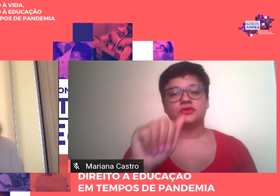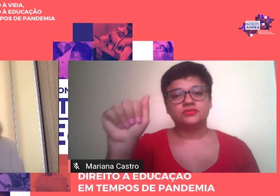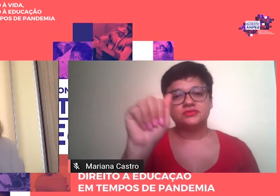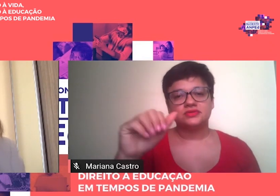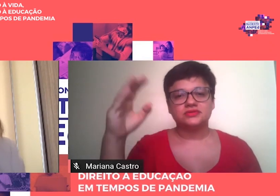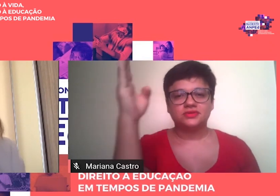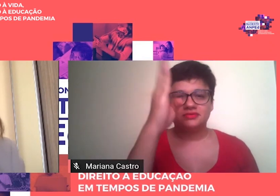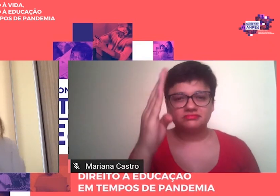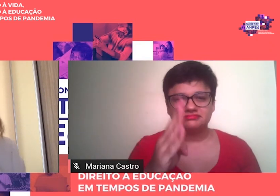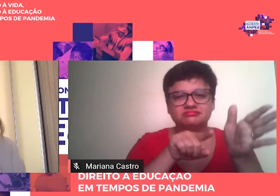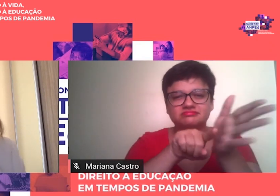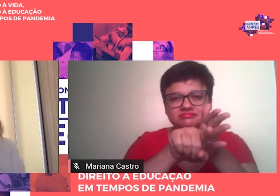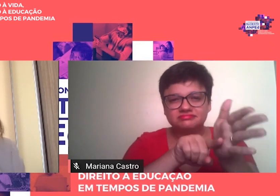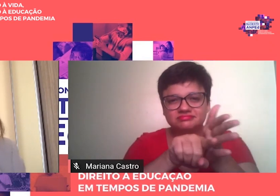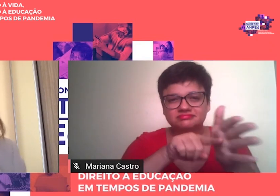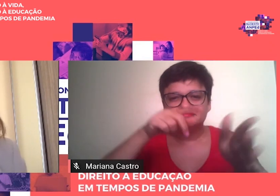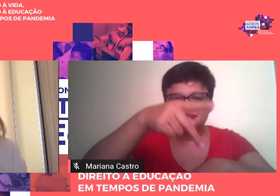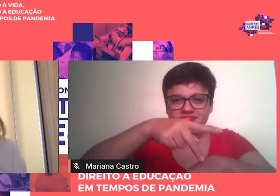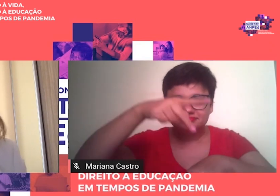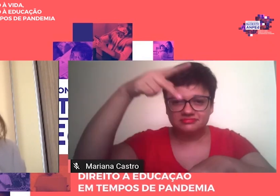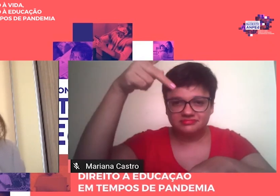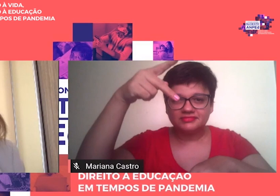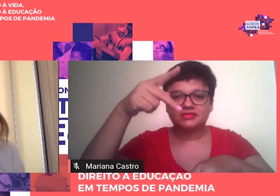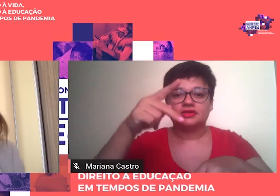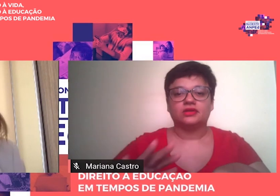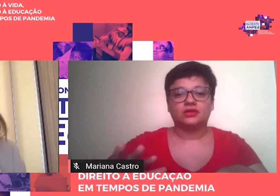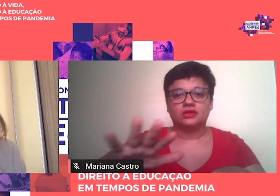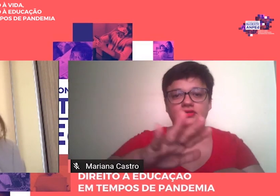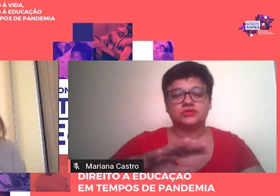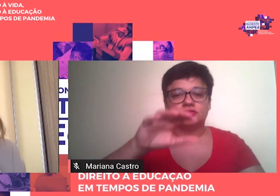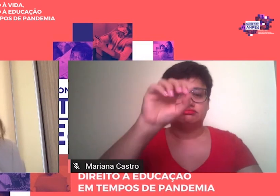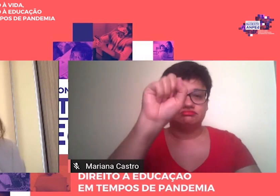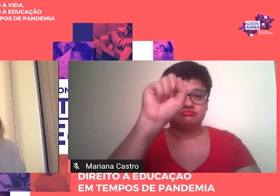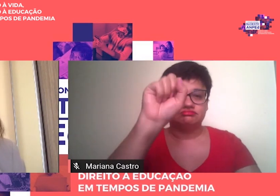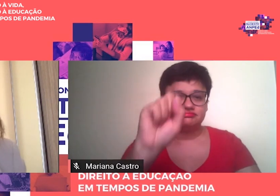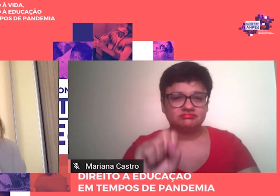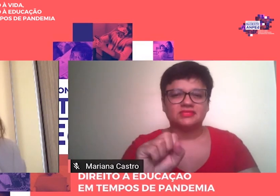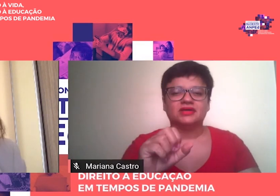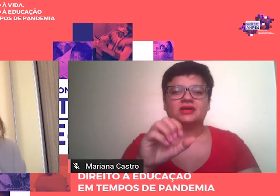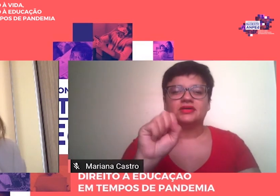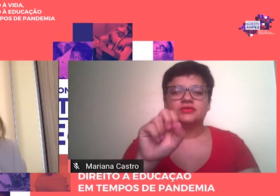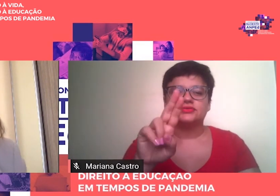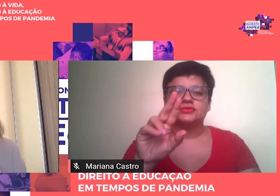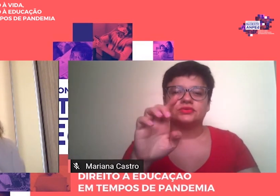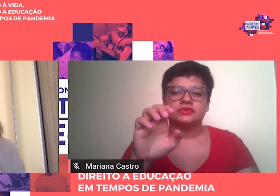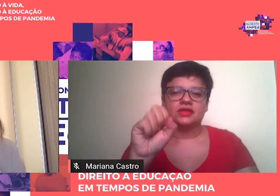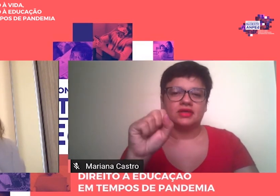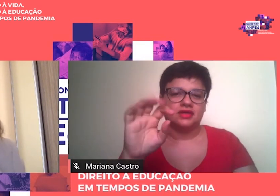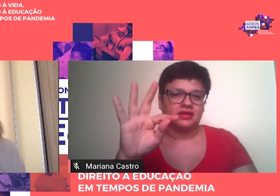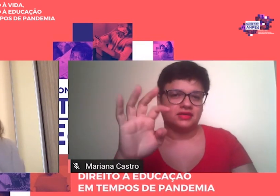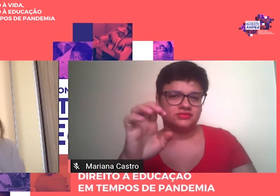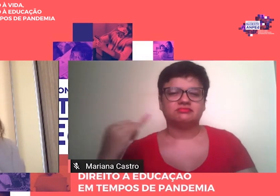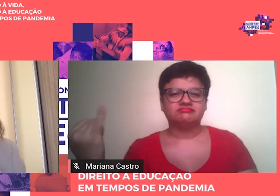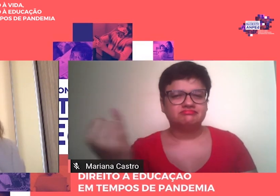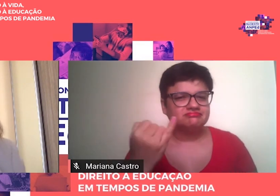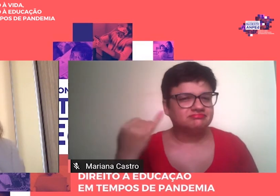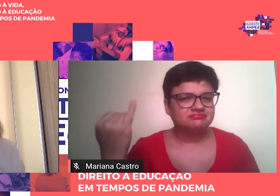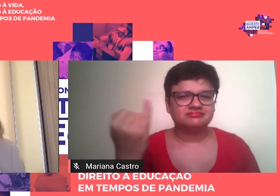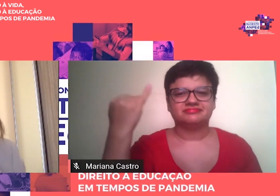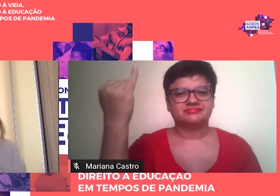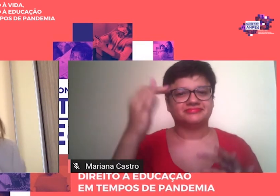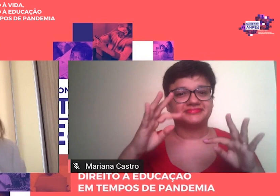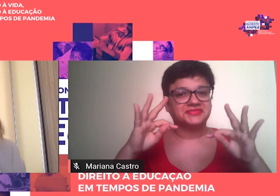Pesquisa e Pós-Graduação A Regional Sudeste é de suma importância E é um prazer imenso ver todos tão